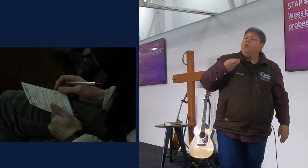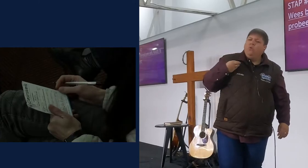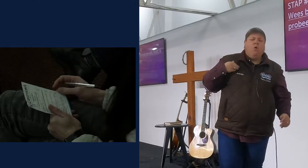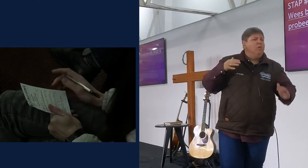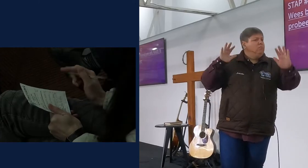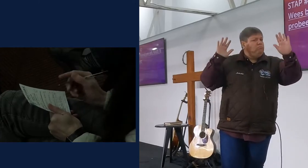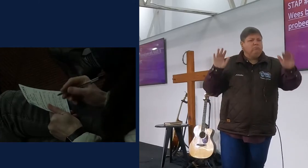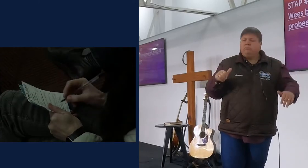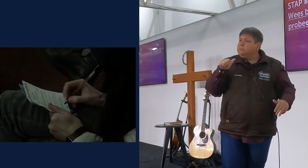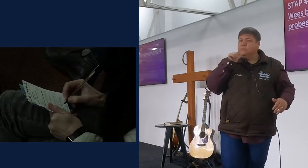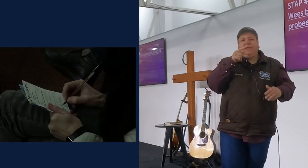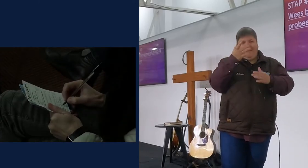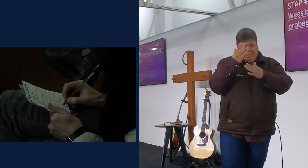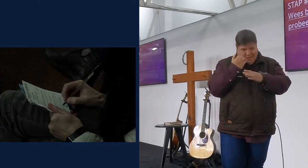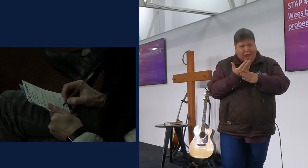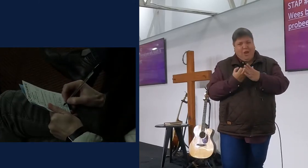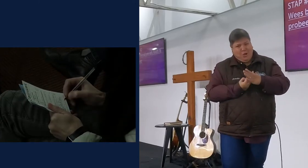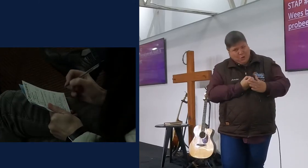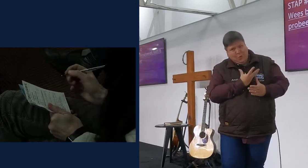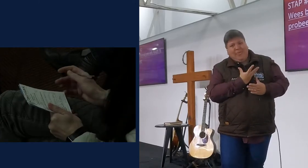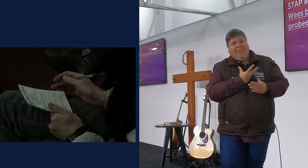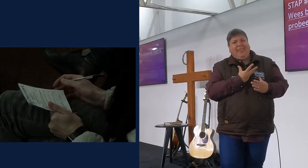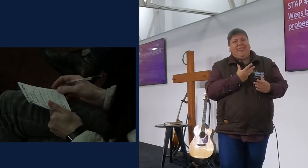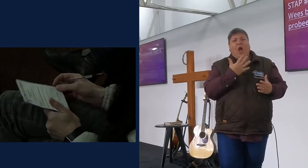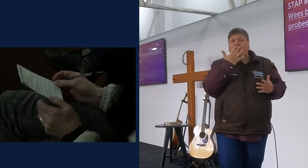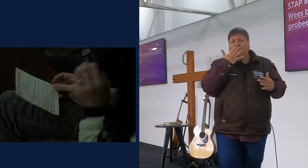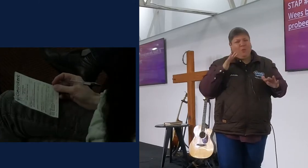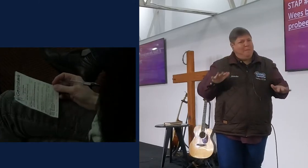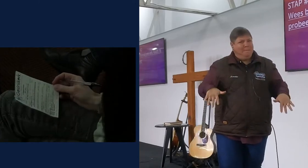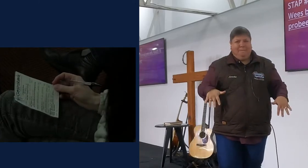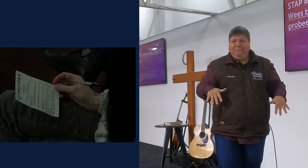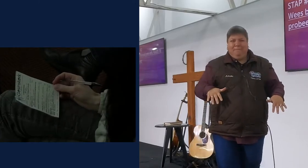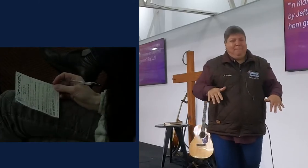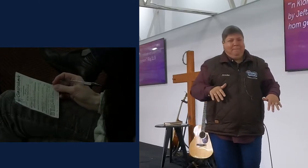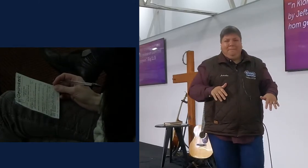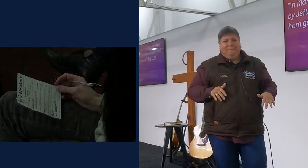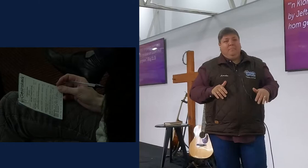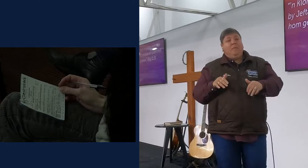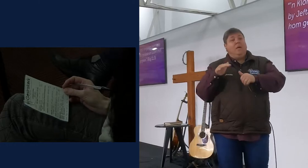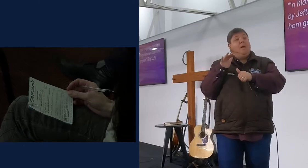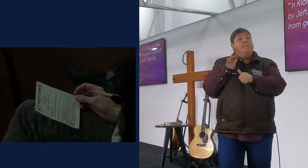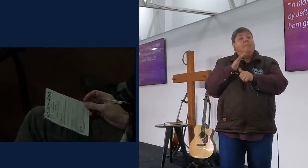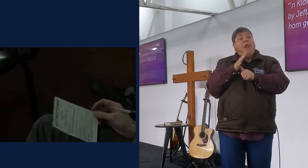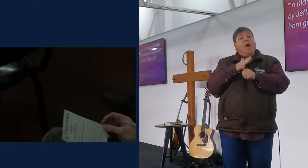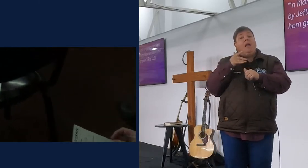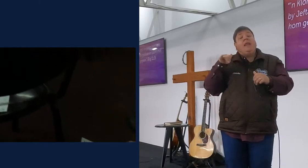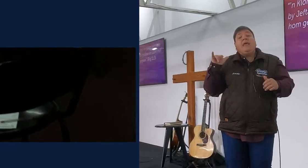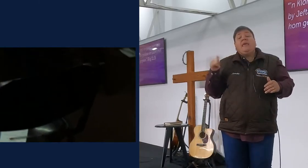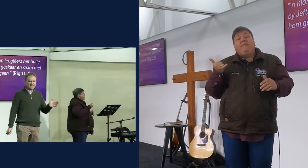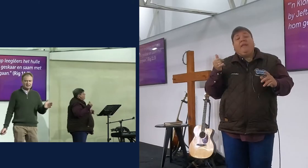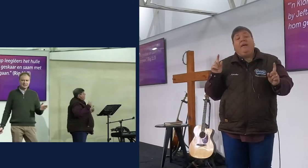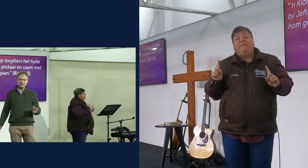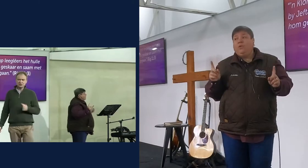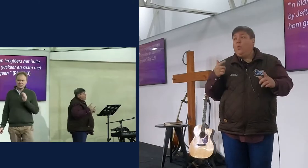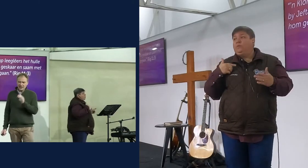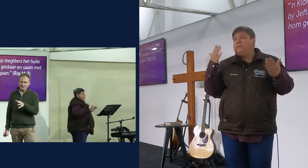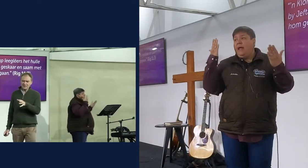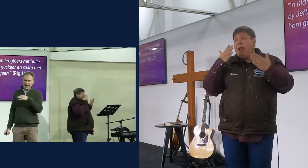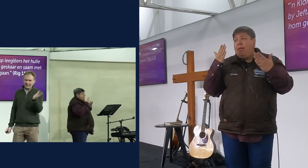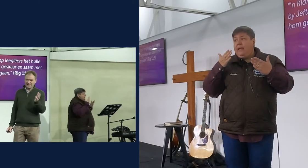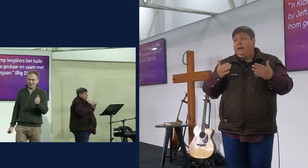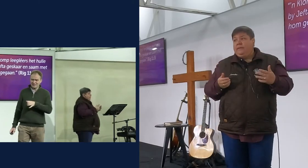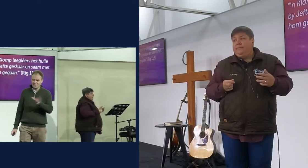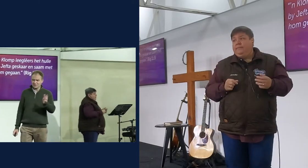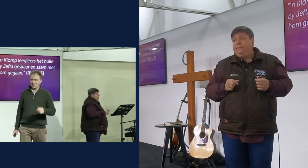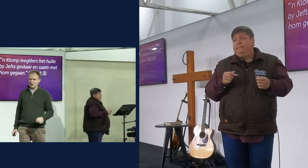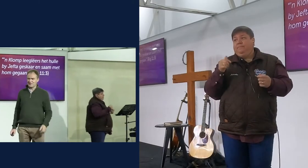te oud of te jong om te groei nie, amen? ok, so hier is een belangrike gedachte, wat ons het geeft as lewe moet lewe, ons leer, jy heeft daar